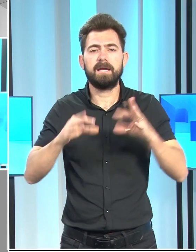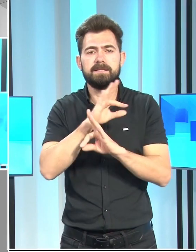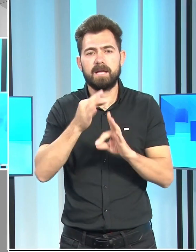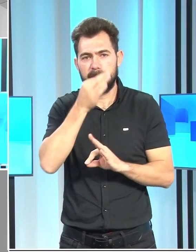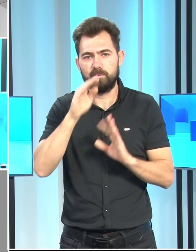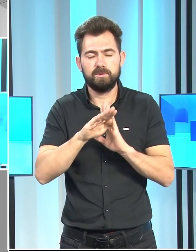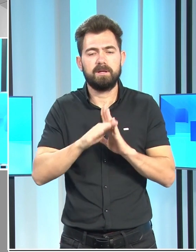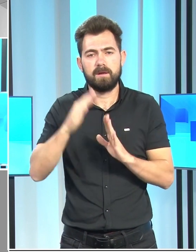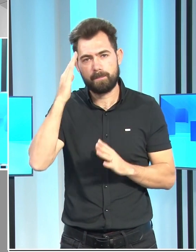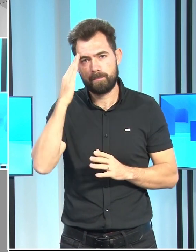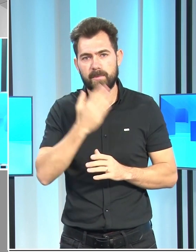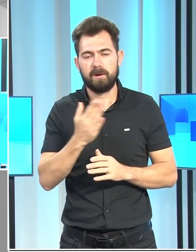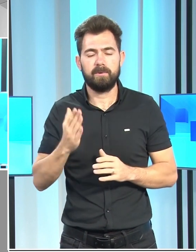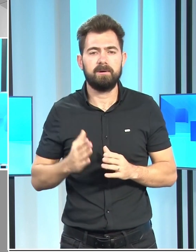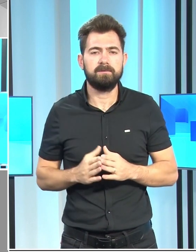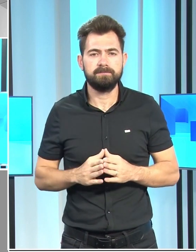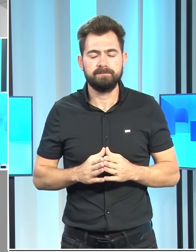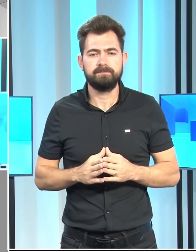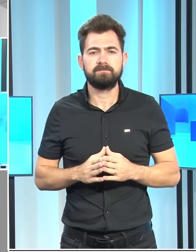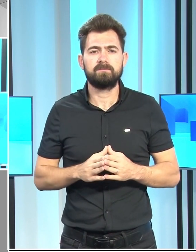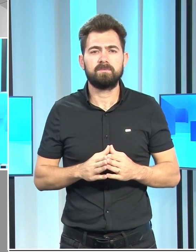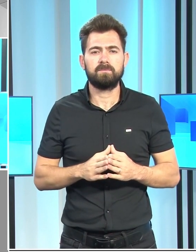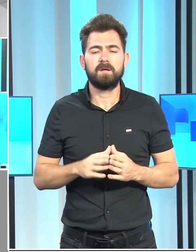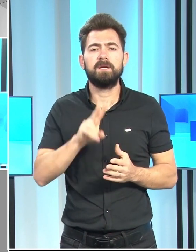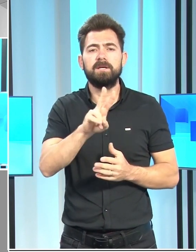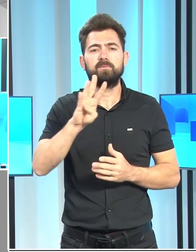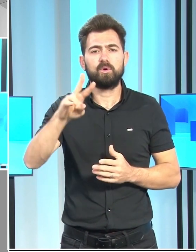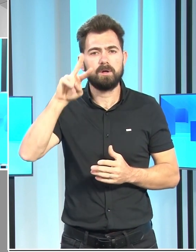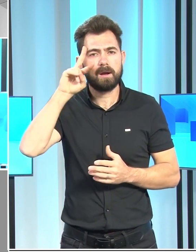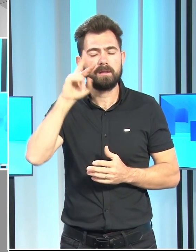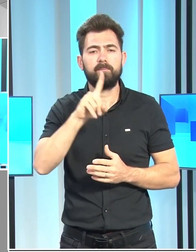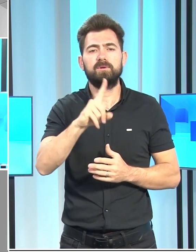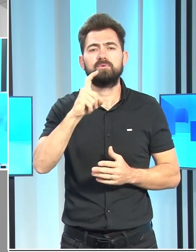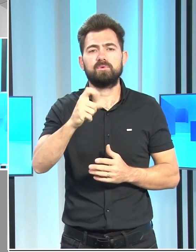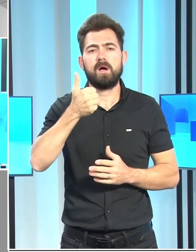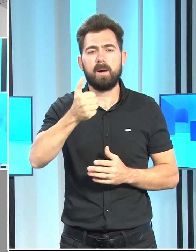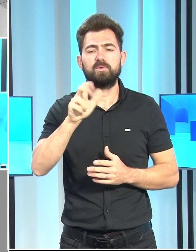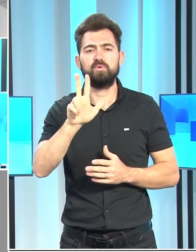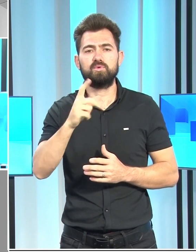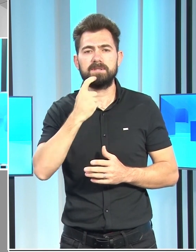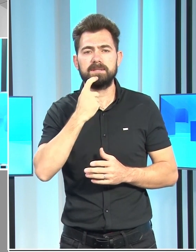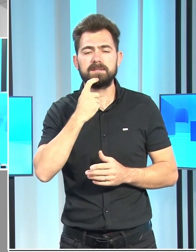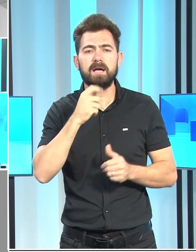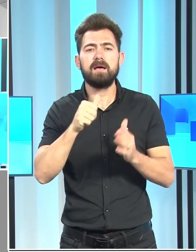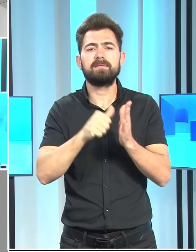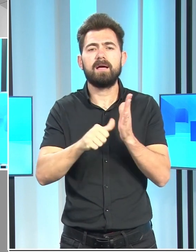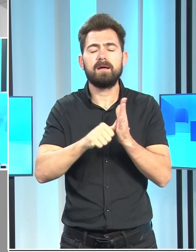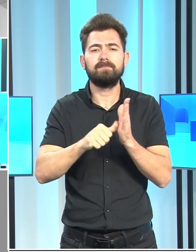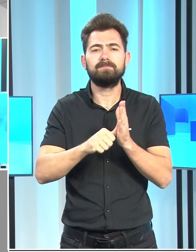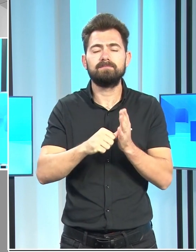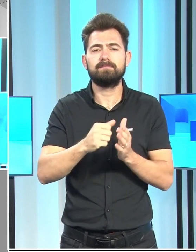Engelsiz Haber Bülteni'nden merhaba. 24 Aralık 1963'te